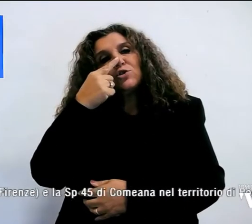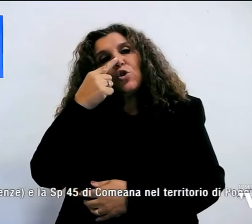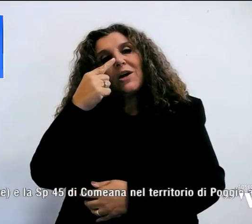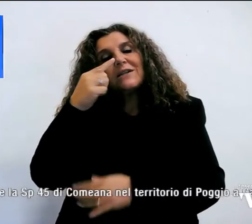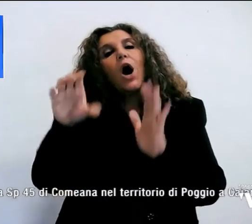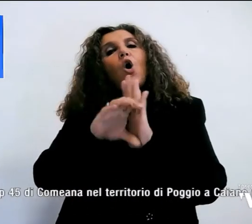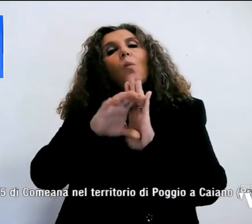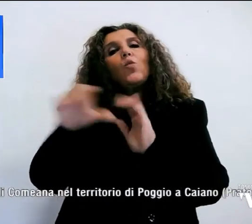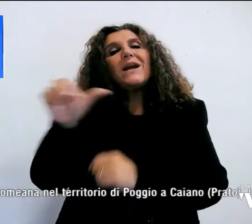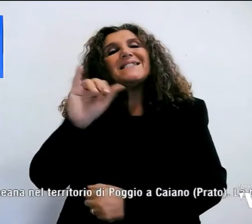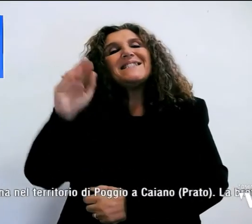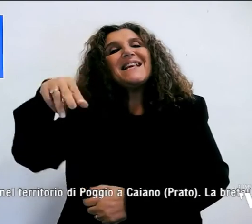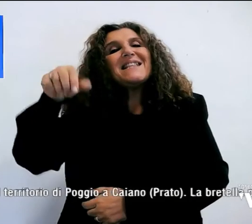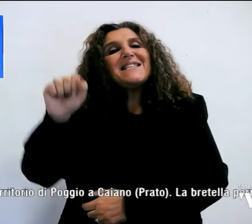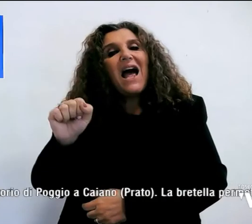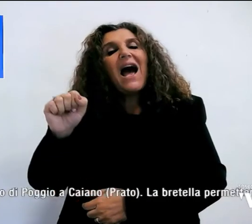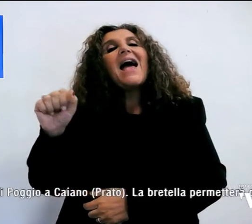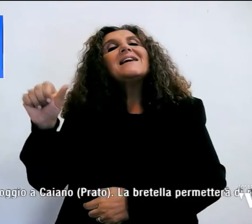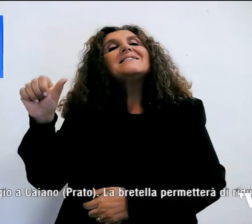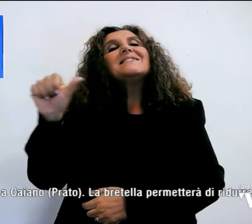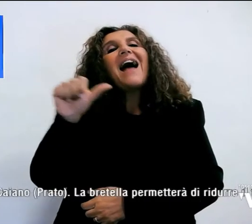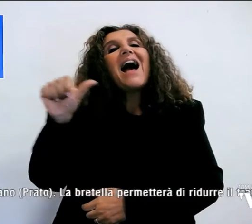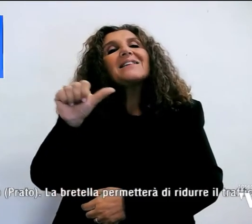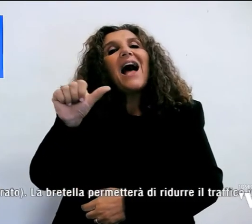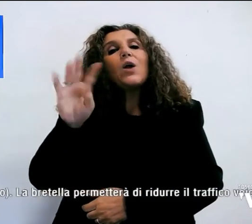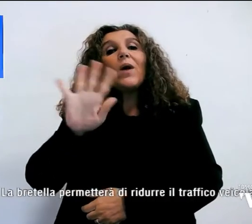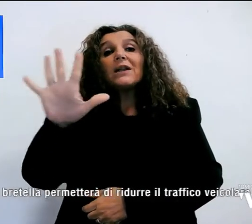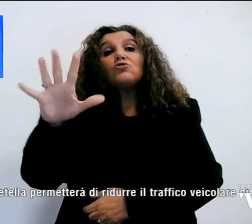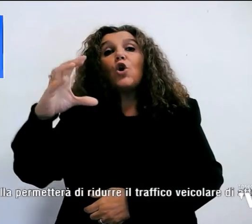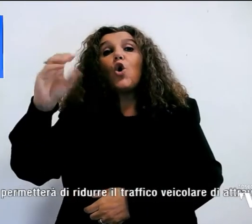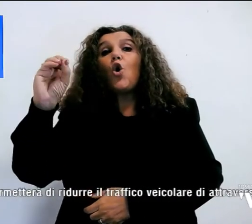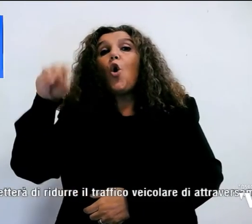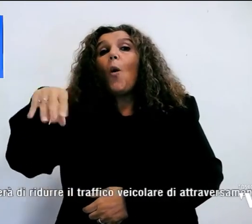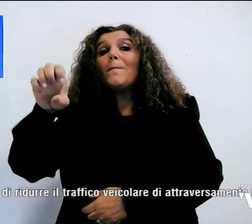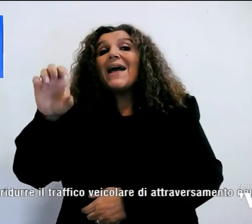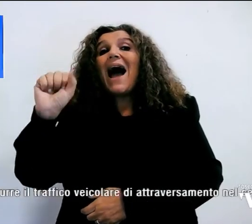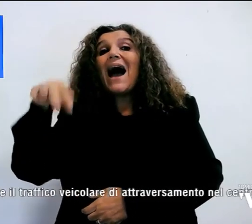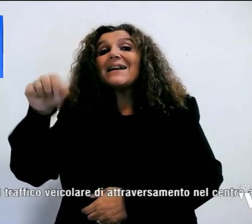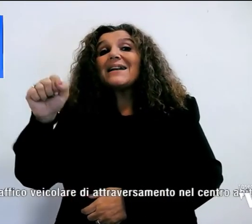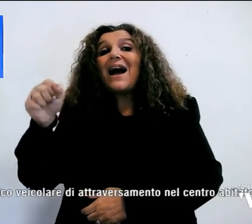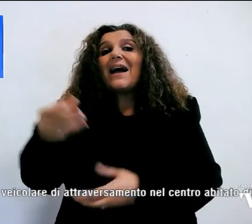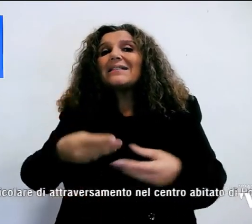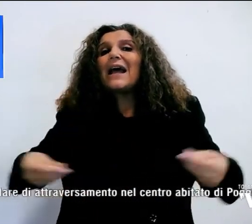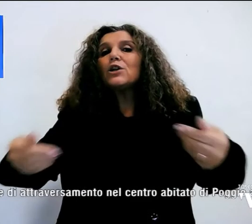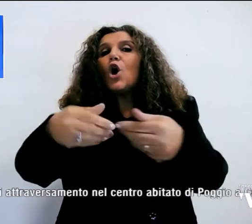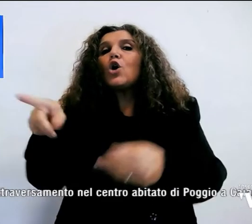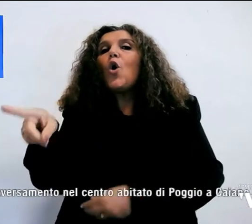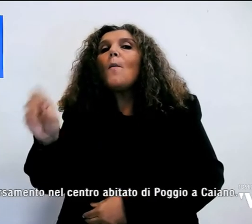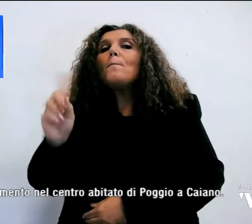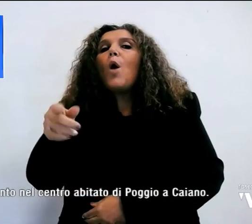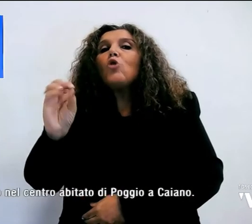Signa, e la statale 45 di Comeana nel territorio di Poggio a Caiano. La